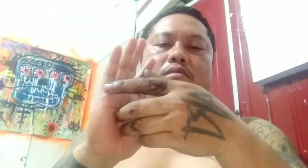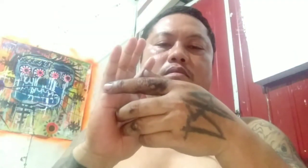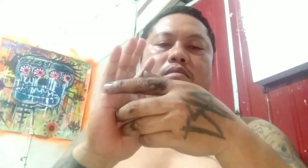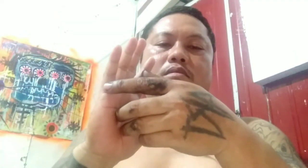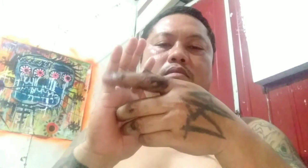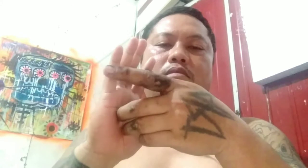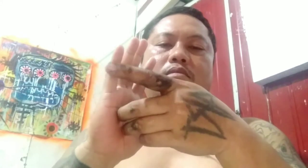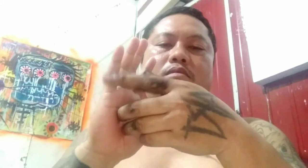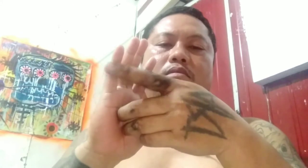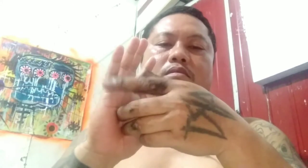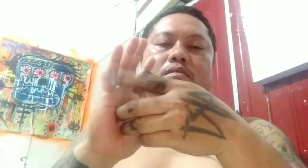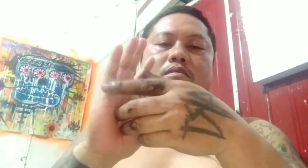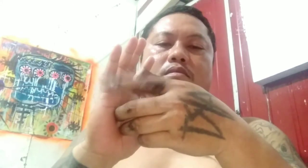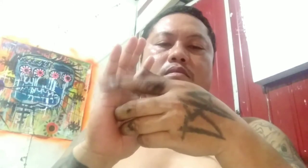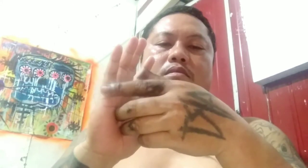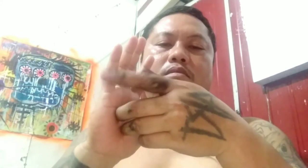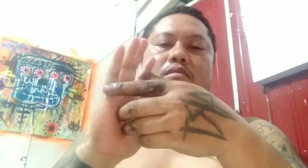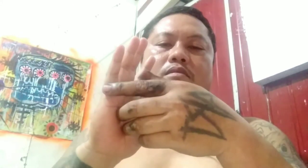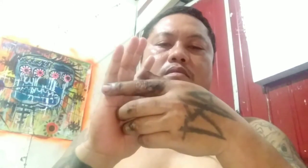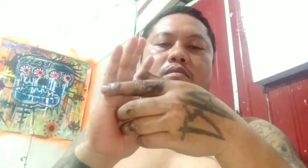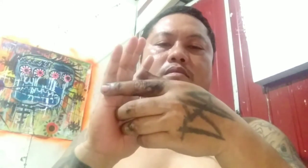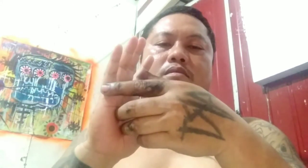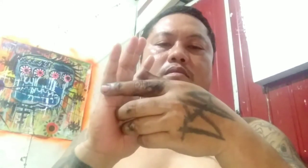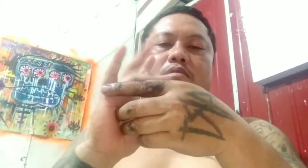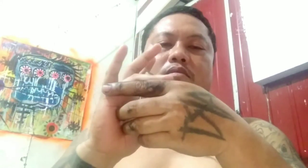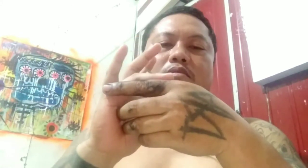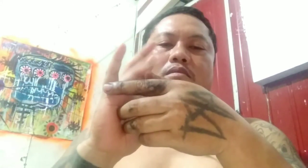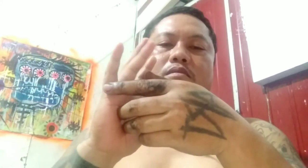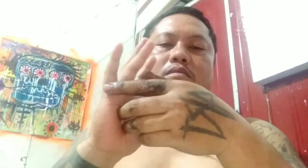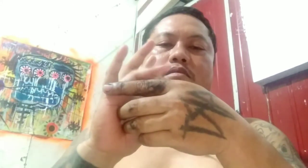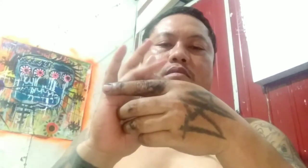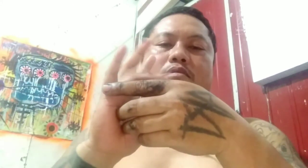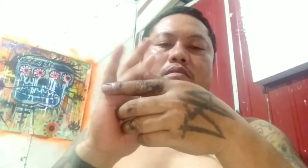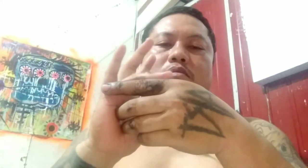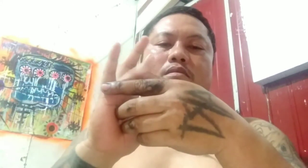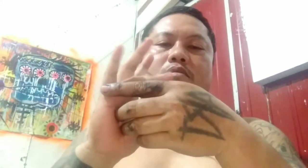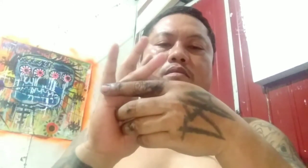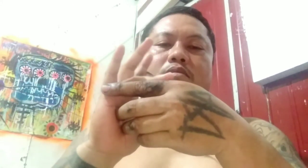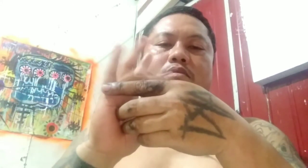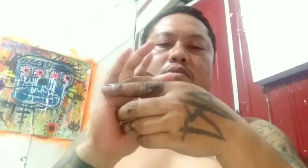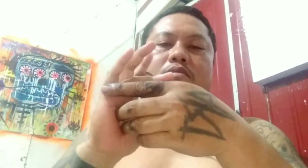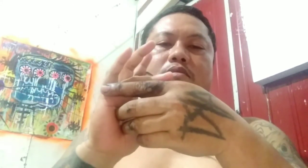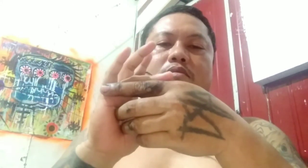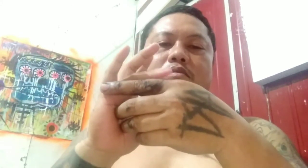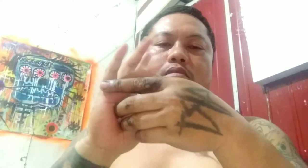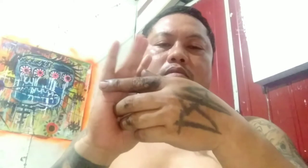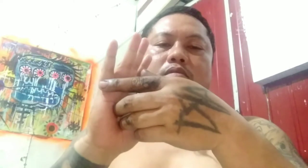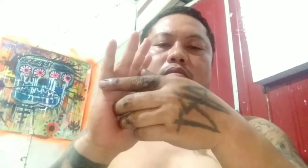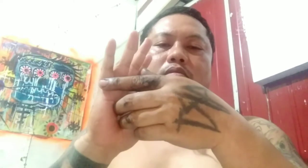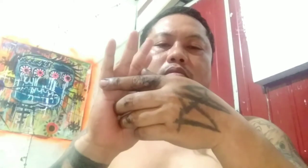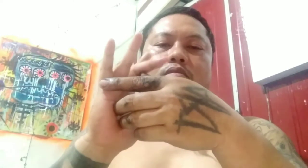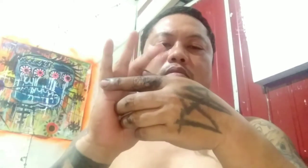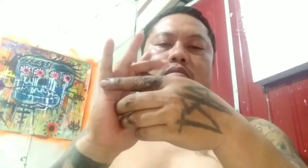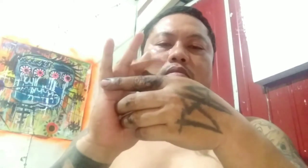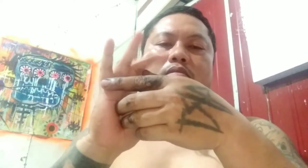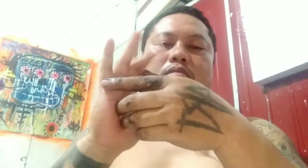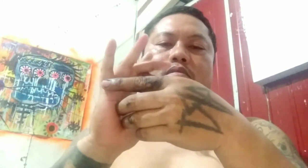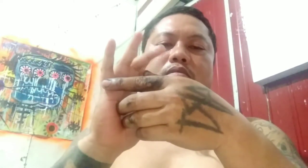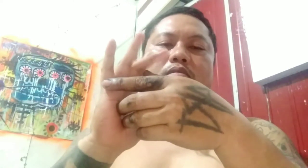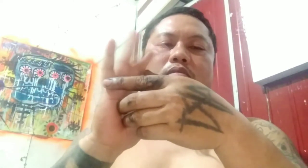Yung yung pinakahuli yung may nagkagulo sa Kongreso tama ba? Hindi ko maalala kung yun